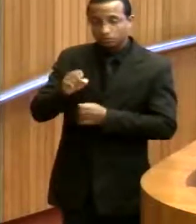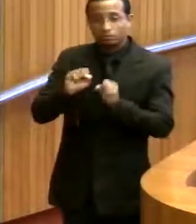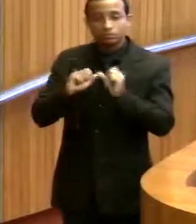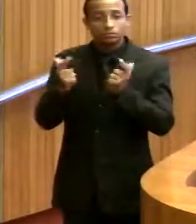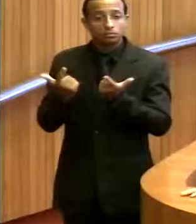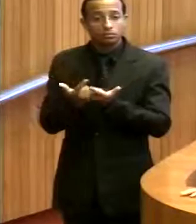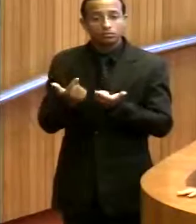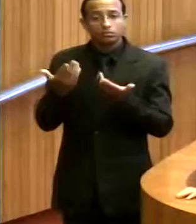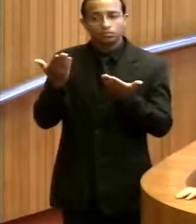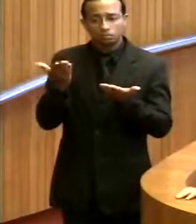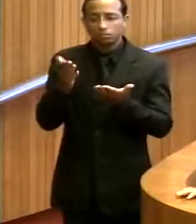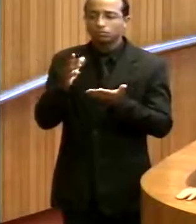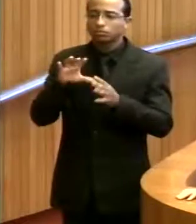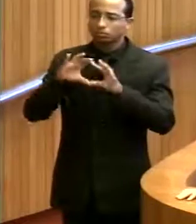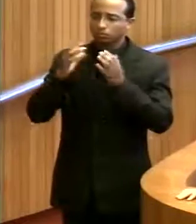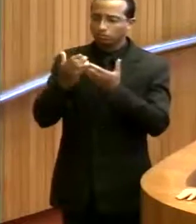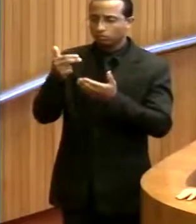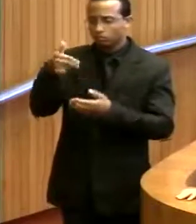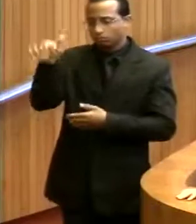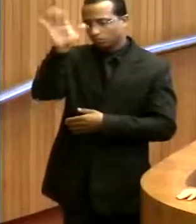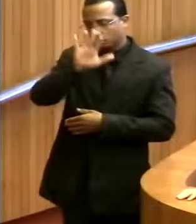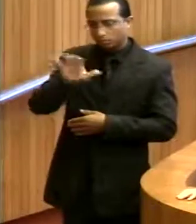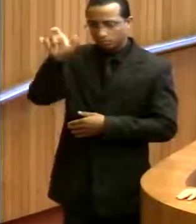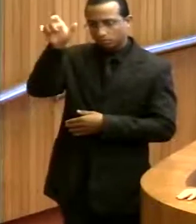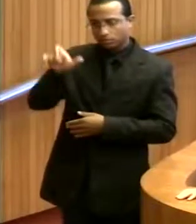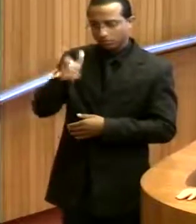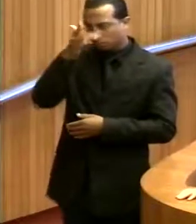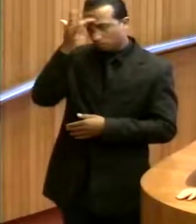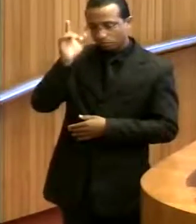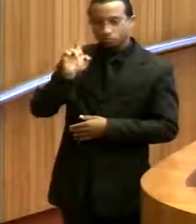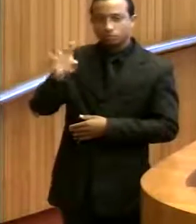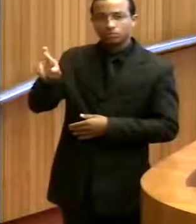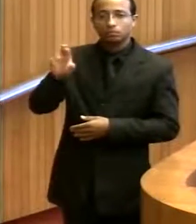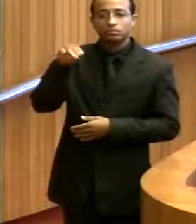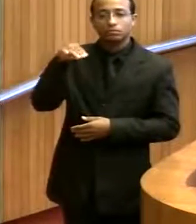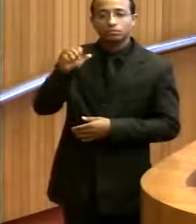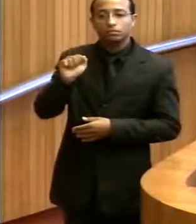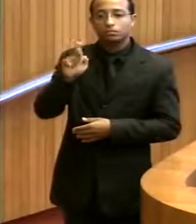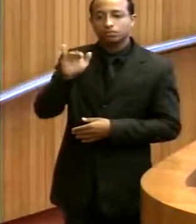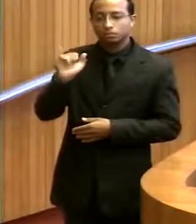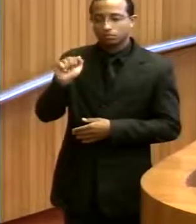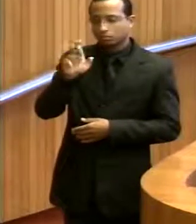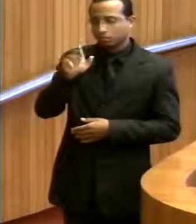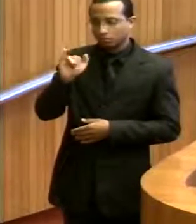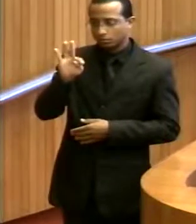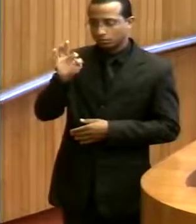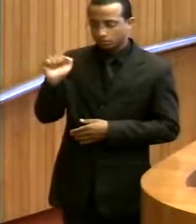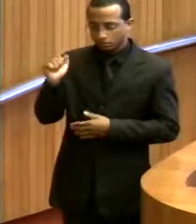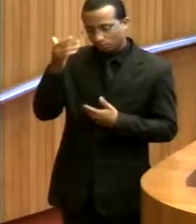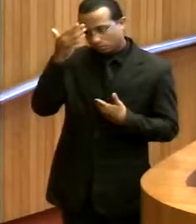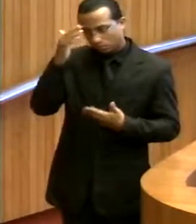à Comissão Nacional, na pessoa da doutora Maria Rita Kel. Muito obrigado, senhor presidente. presidente.